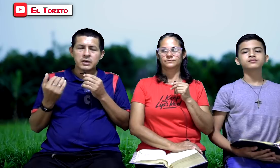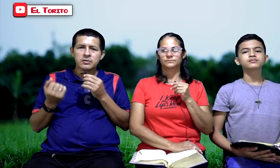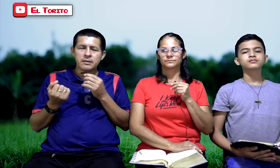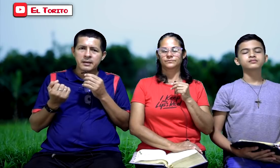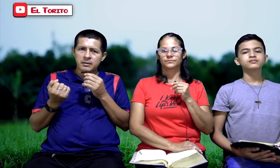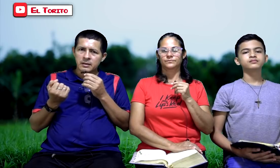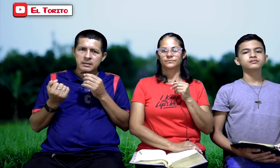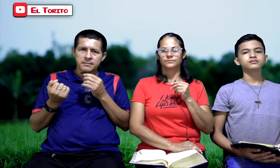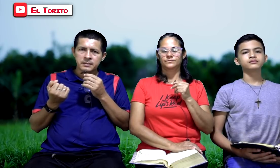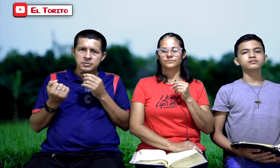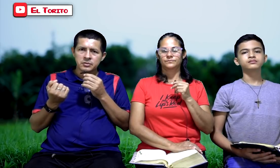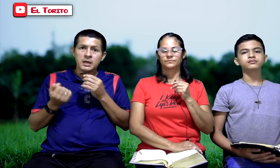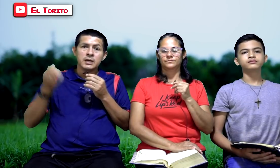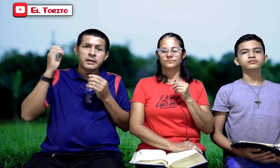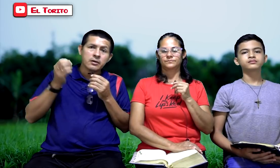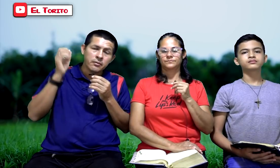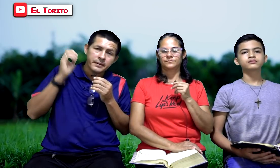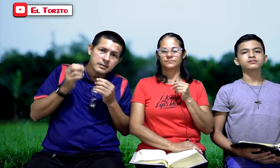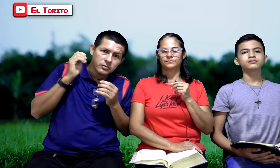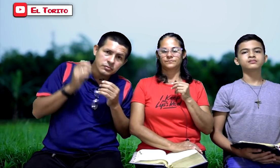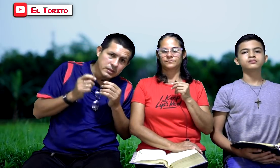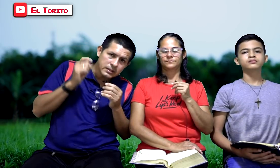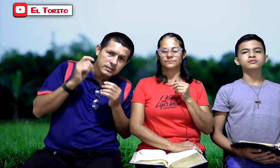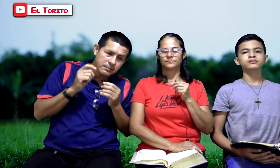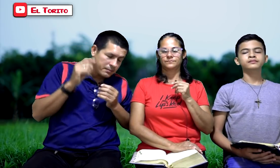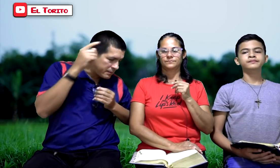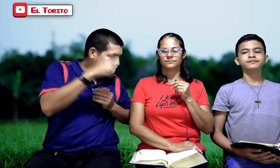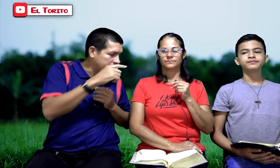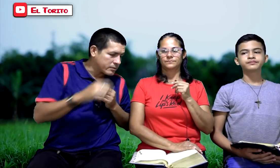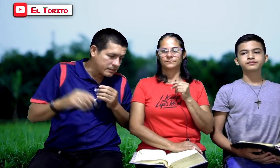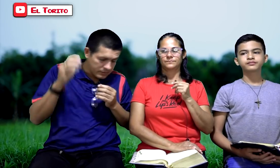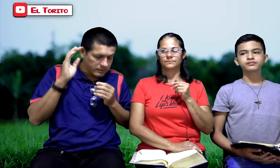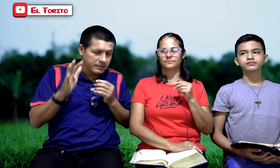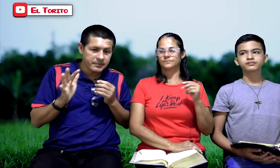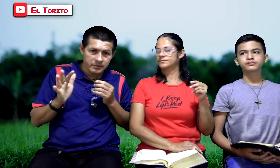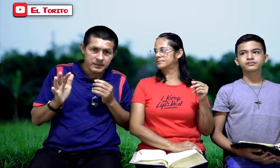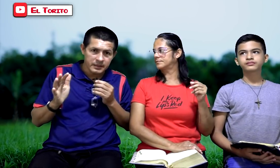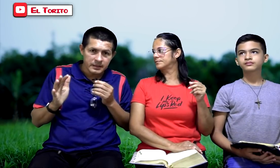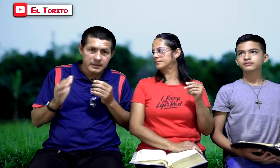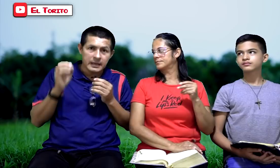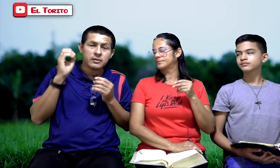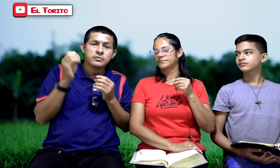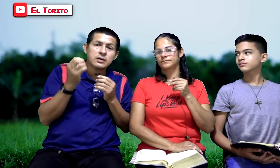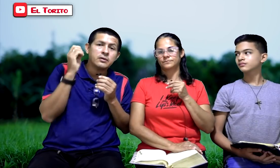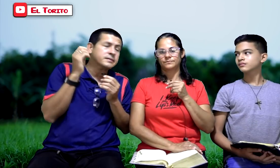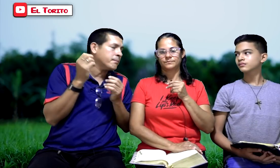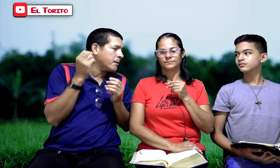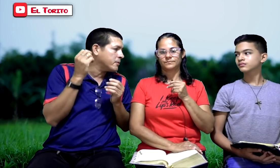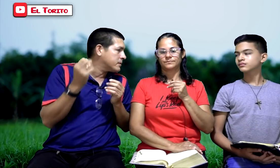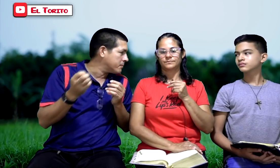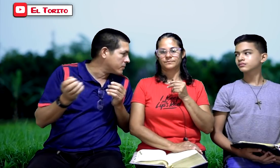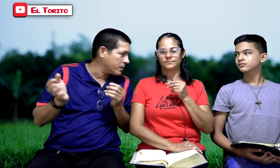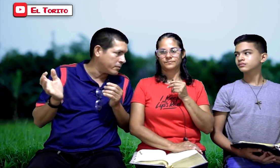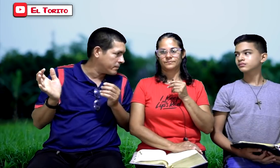quiero llamarlo a la reflexión. Y quiero compartir con ustedes también, me van a recordar porque se me puede olvidar, el consejo de San Pablo a Timoteo.